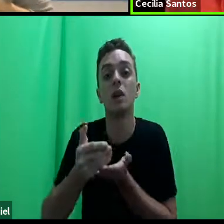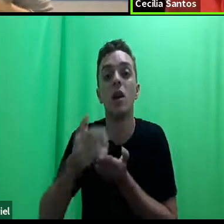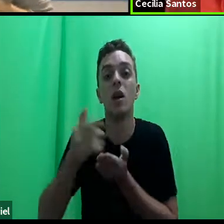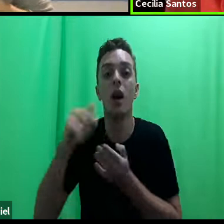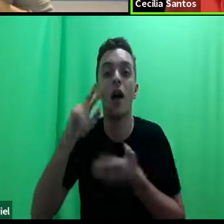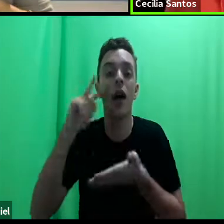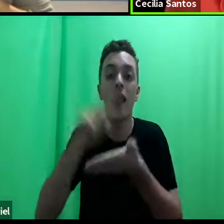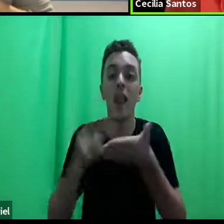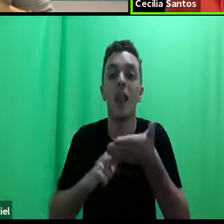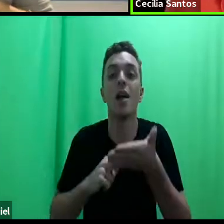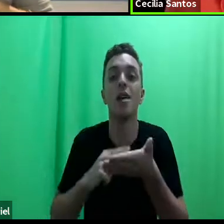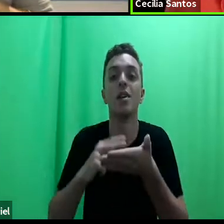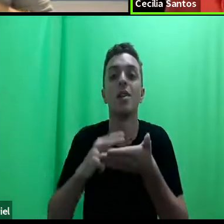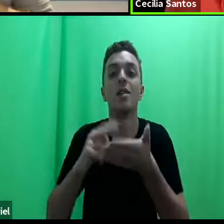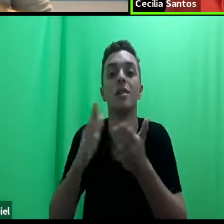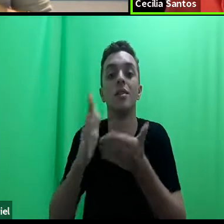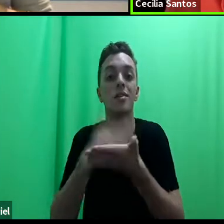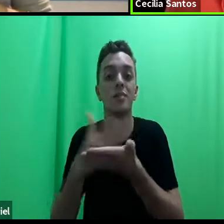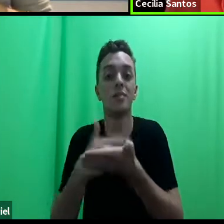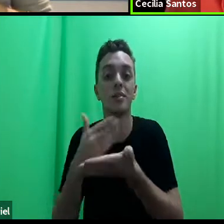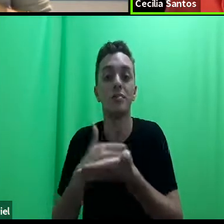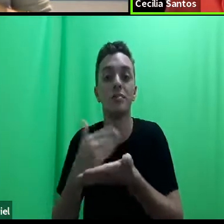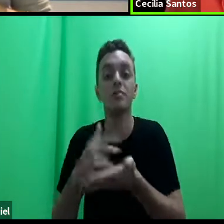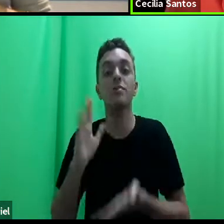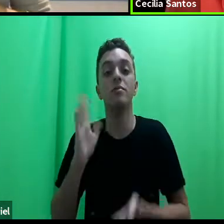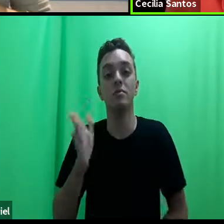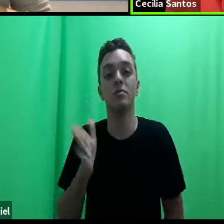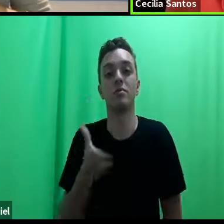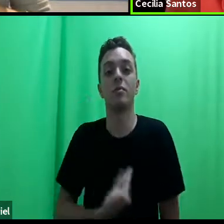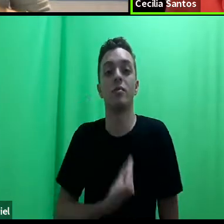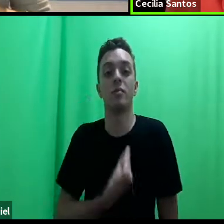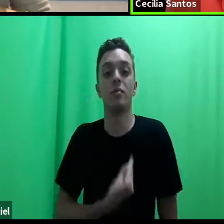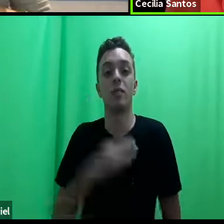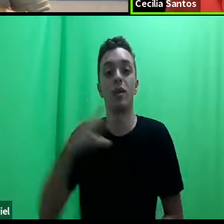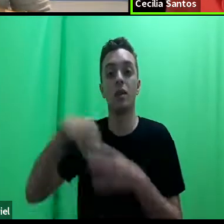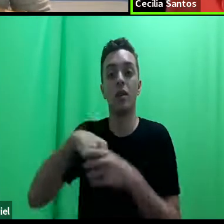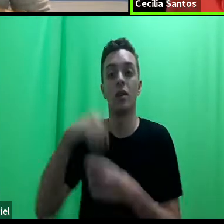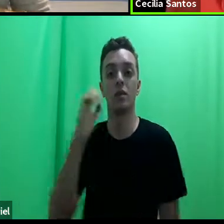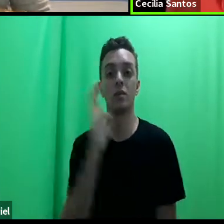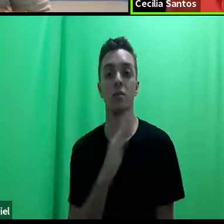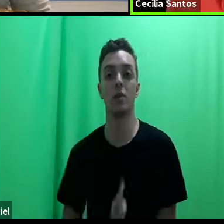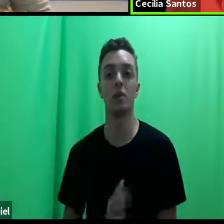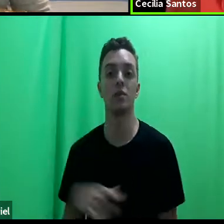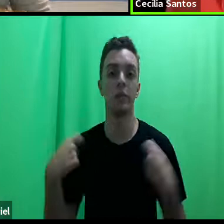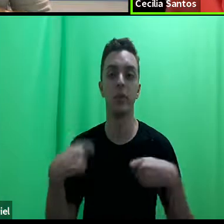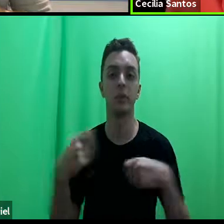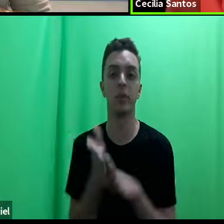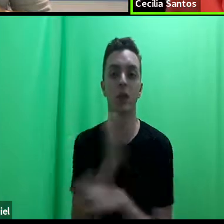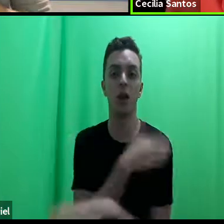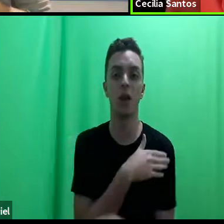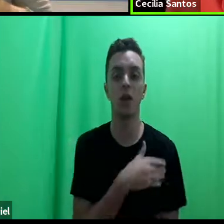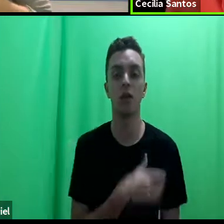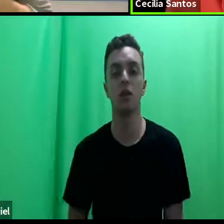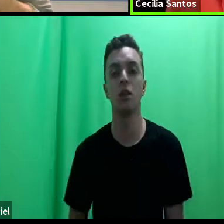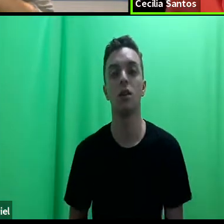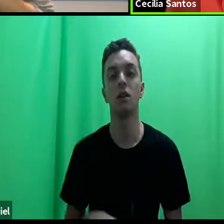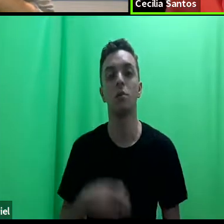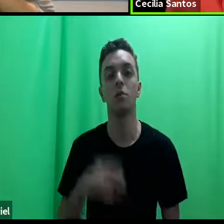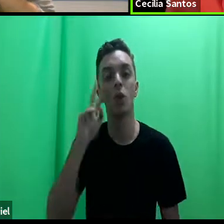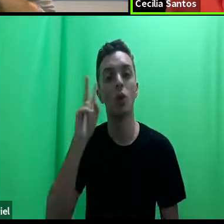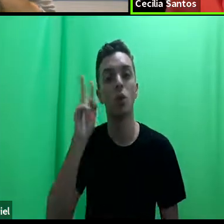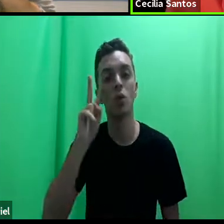algumas leituras que já existem, no Brasil, inclusive, não precisa sair do Brasil para fazer essas